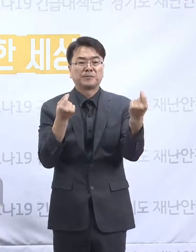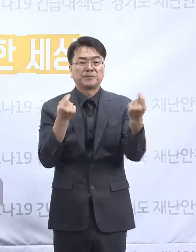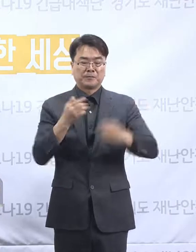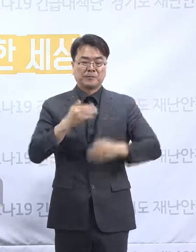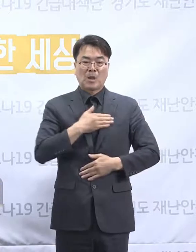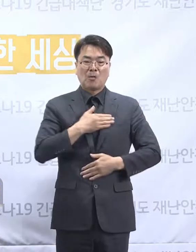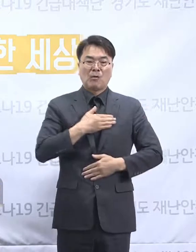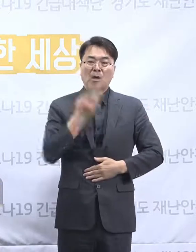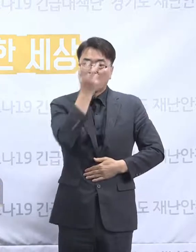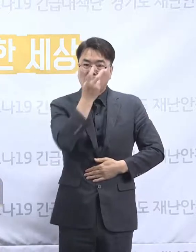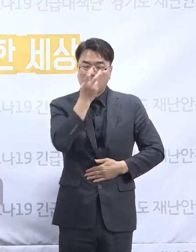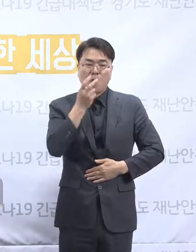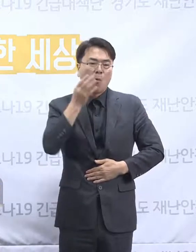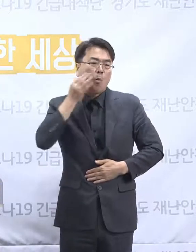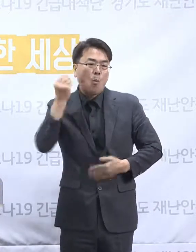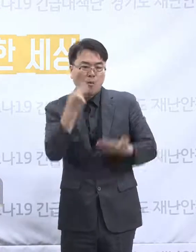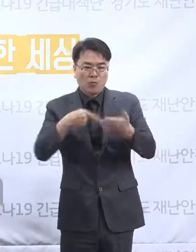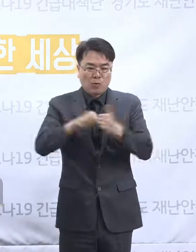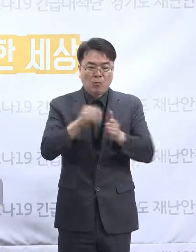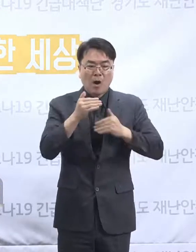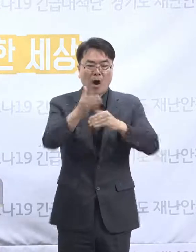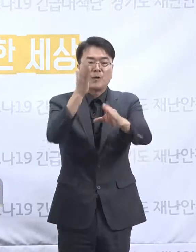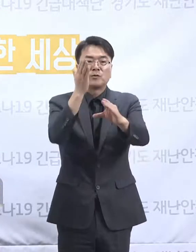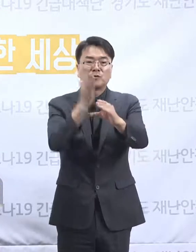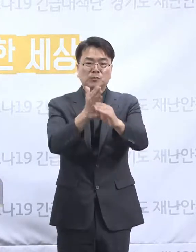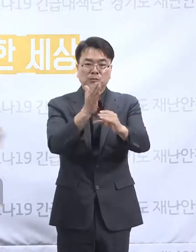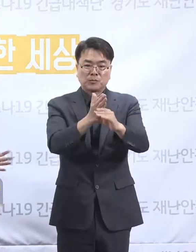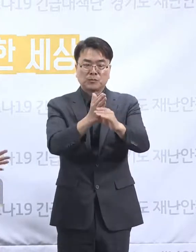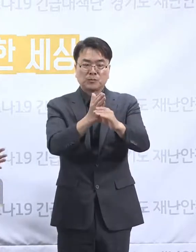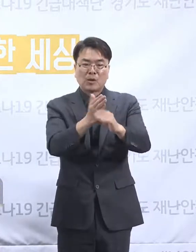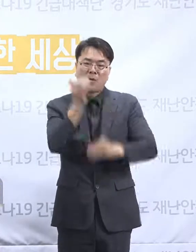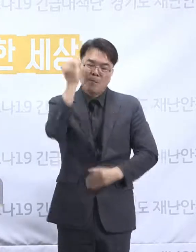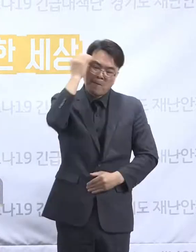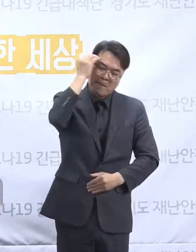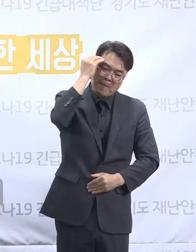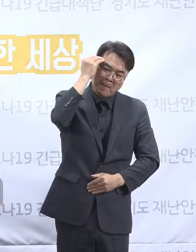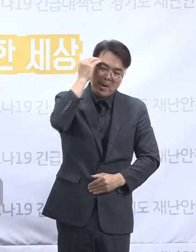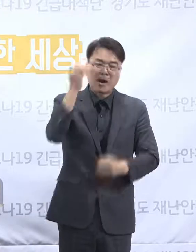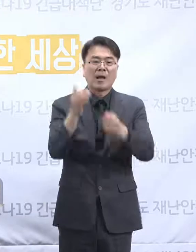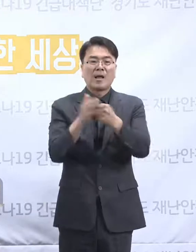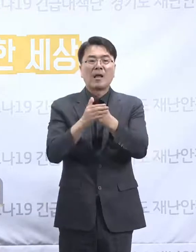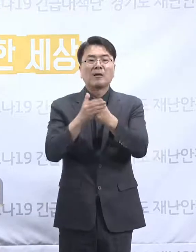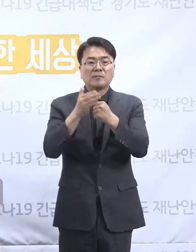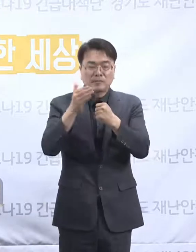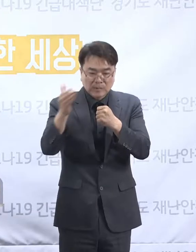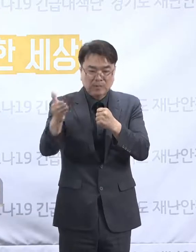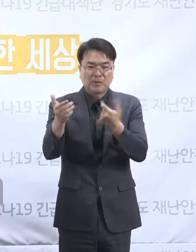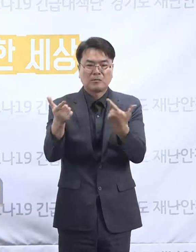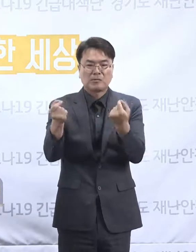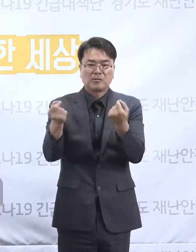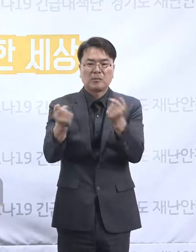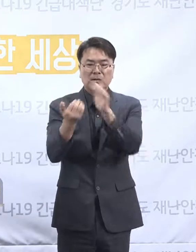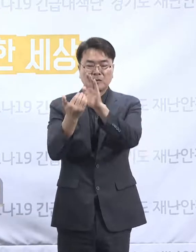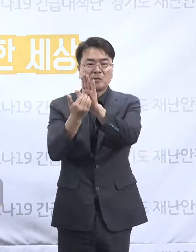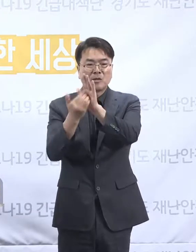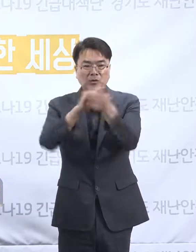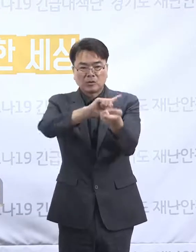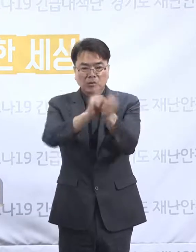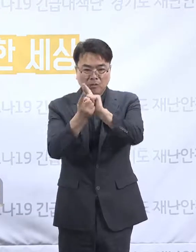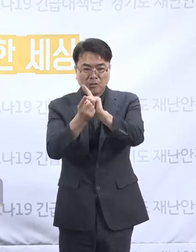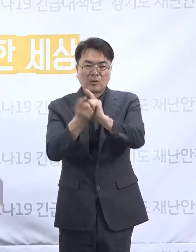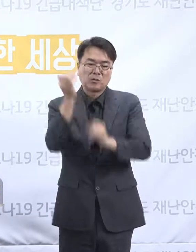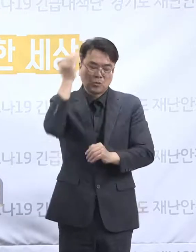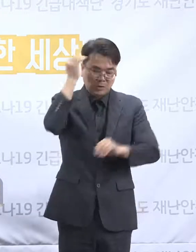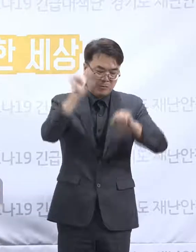원활하게 해야 되는데 이런 상황이 생기면 그걸 하시지 못하게 또 이야기를 해야 하거든요. 이런 모든 것들이 조사 방행이라고